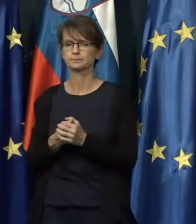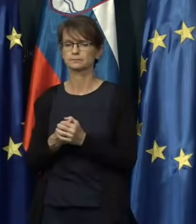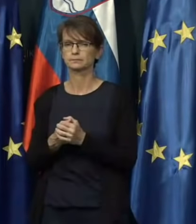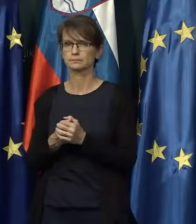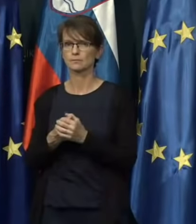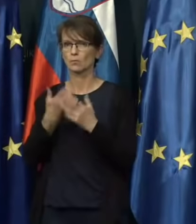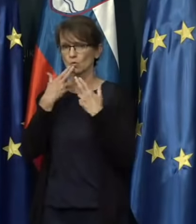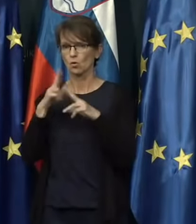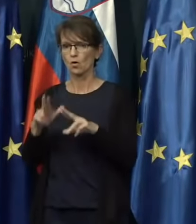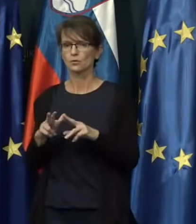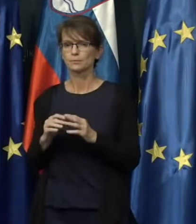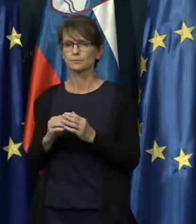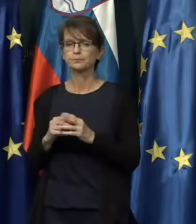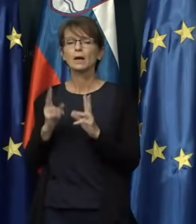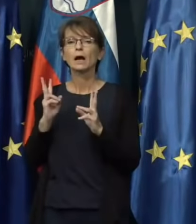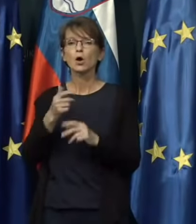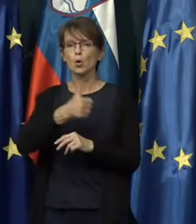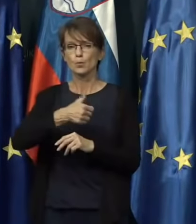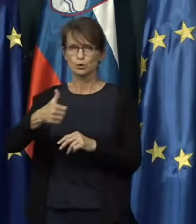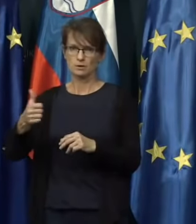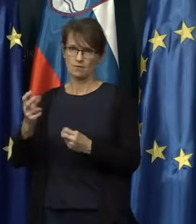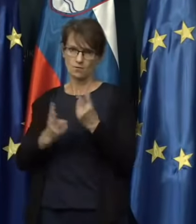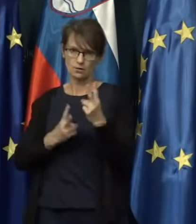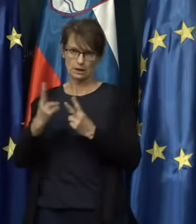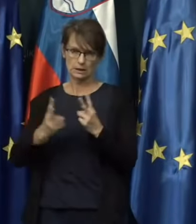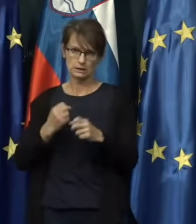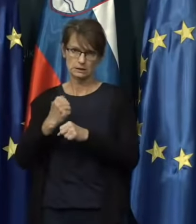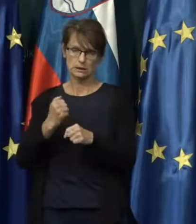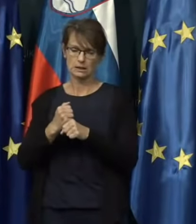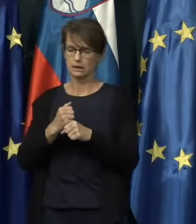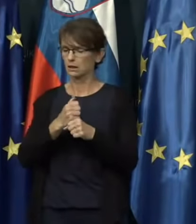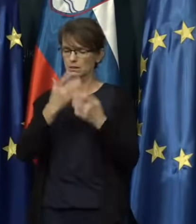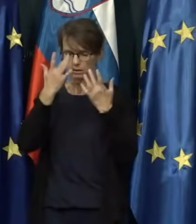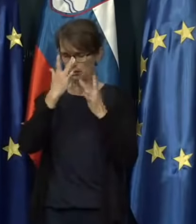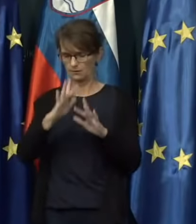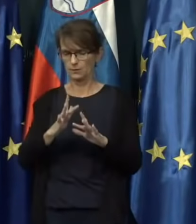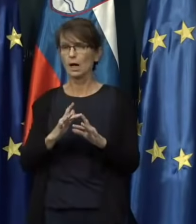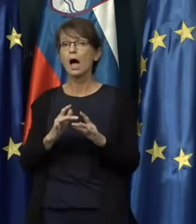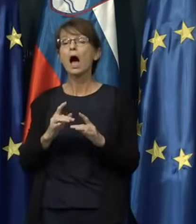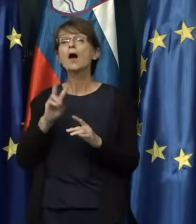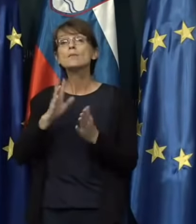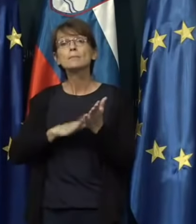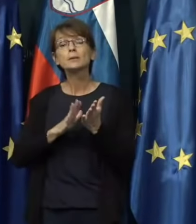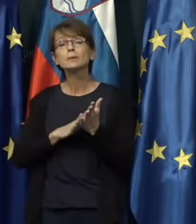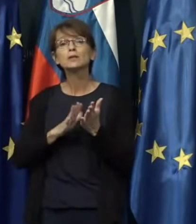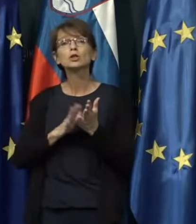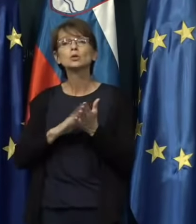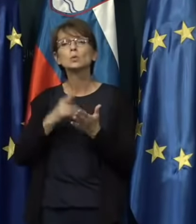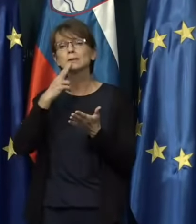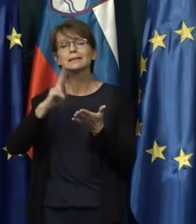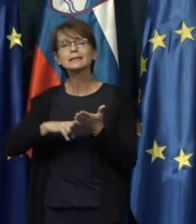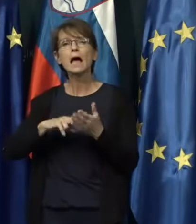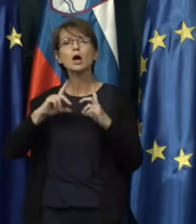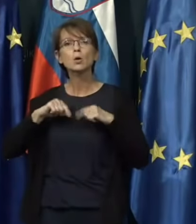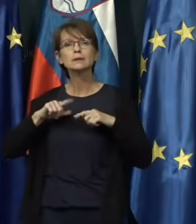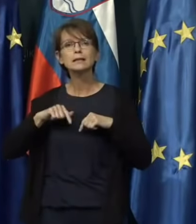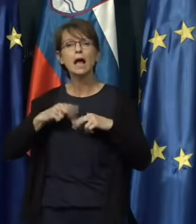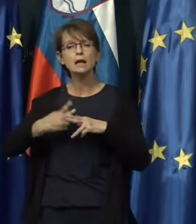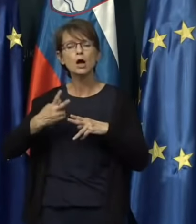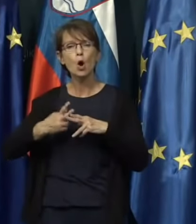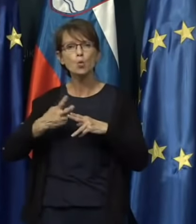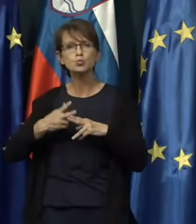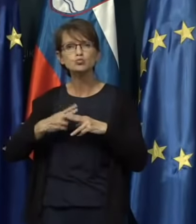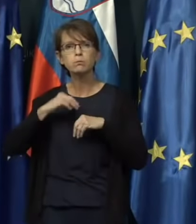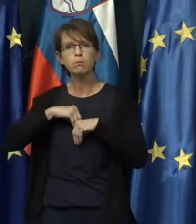to, kako posamezn vrtec reagira, ne vem. Je pa res, da v primeru znakov respiratornega infekta je